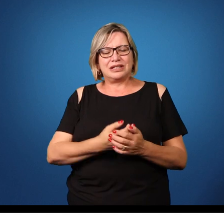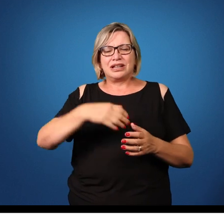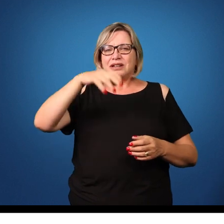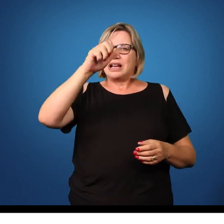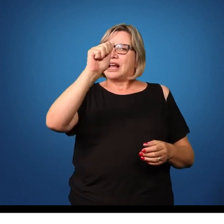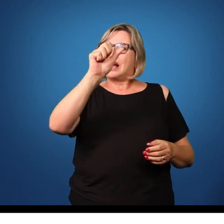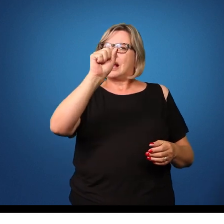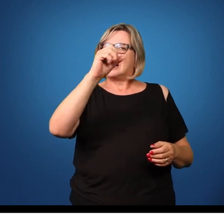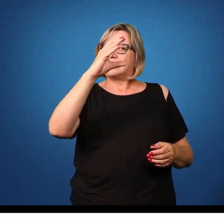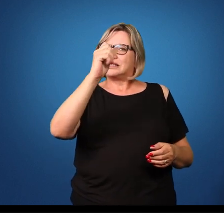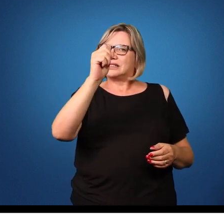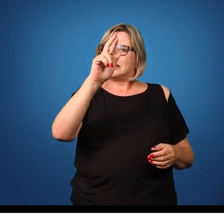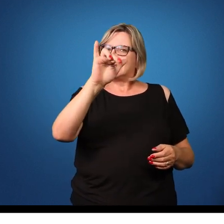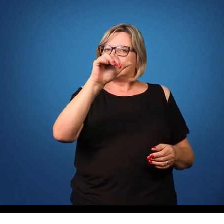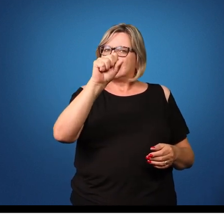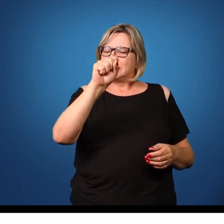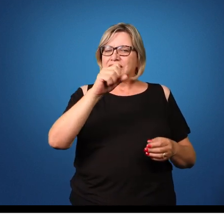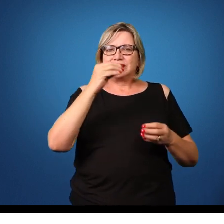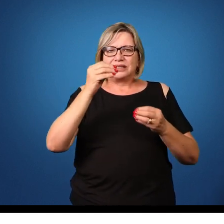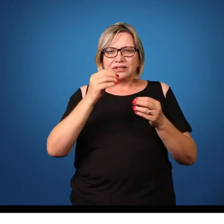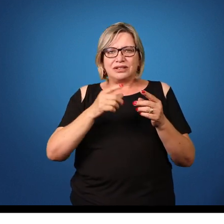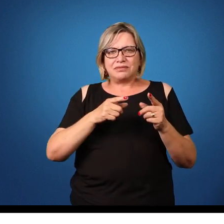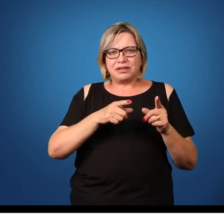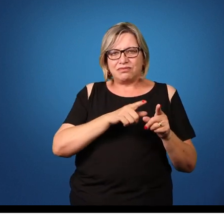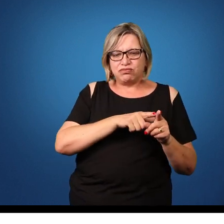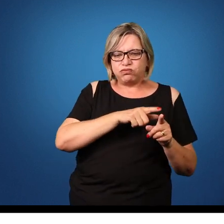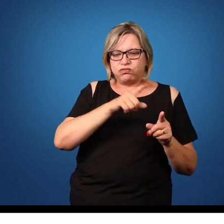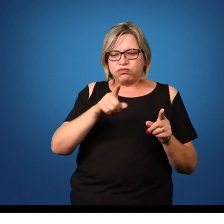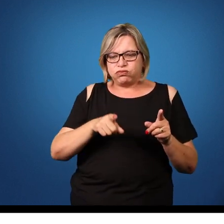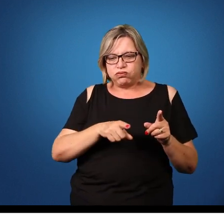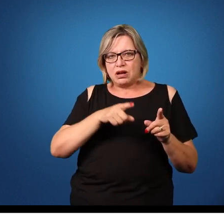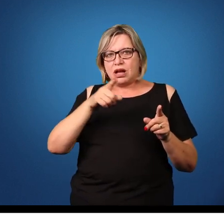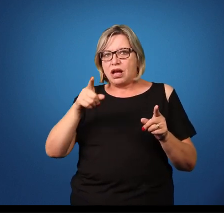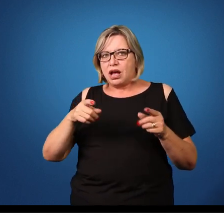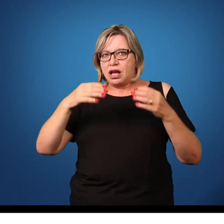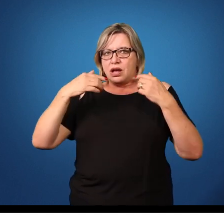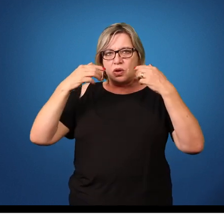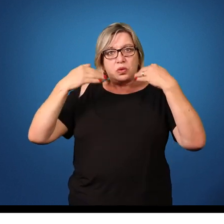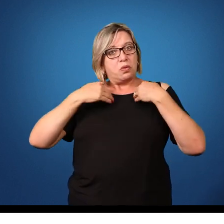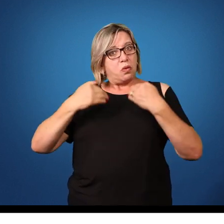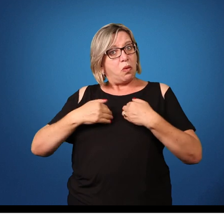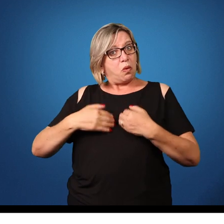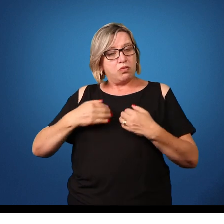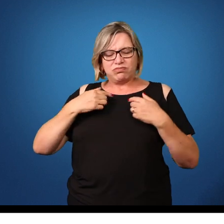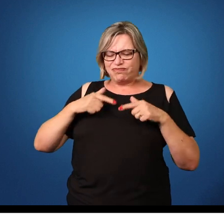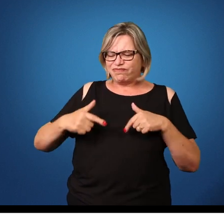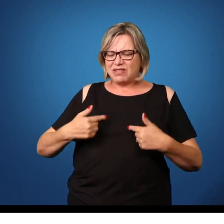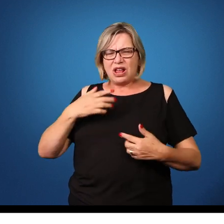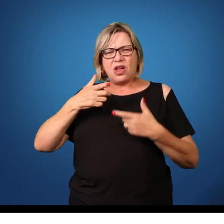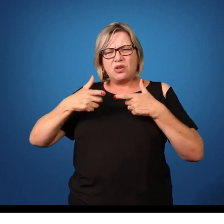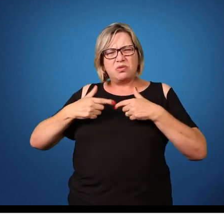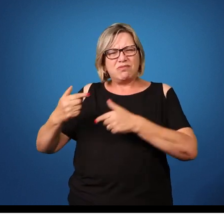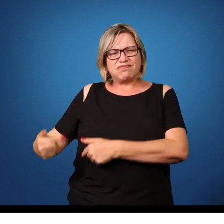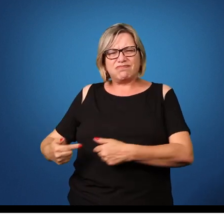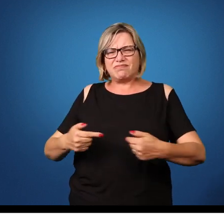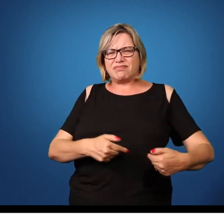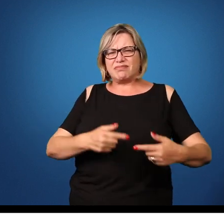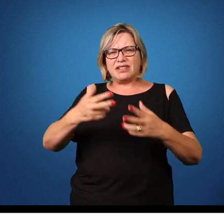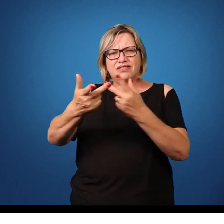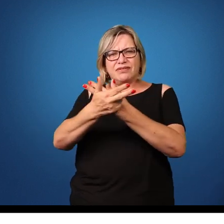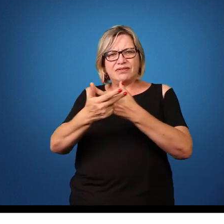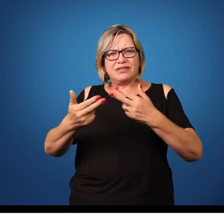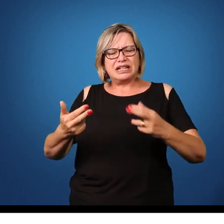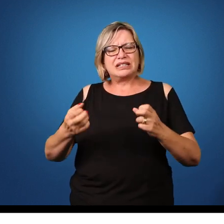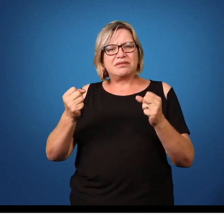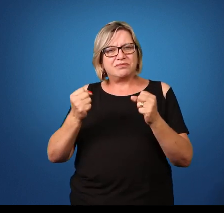Ascaris, ele migra por várias regiões do corpo do seu hospedeiro, Intestino, região do pulmão.